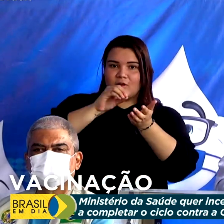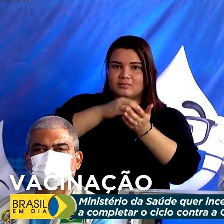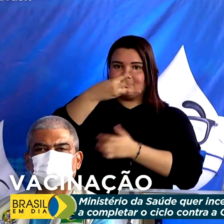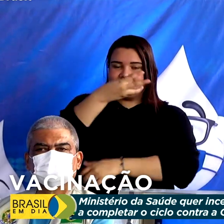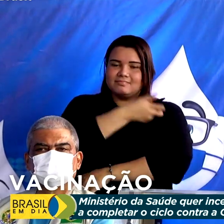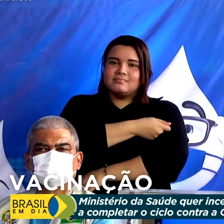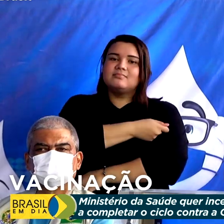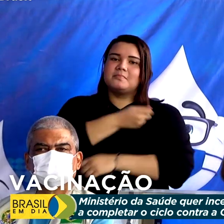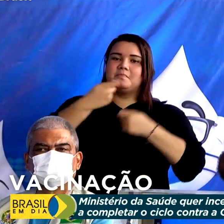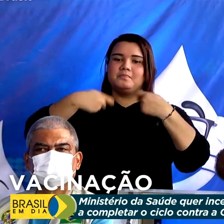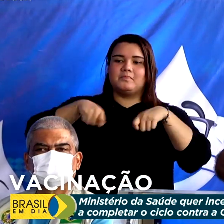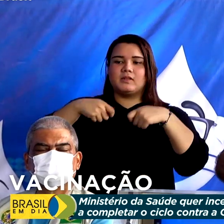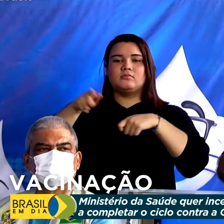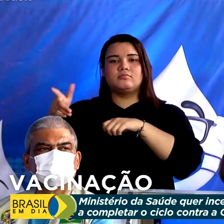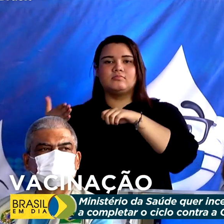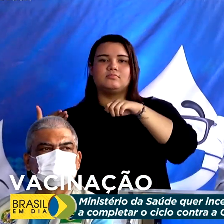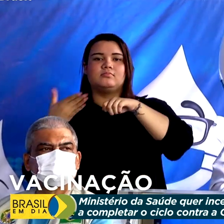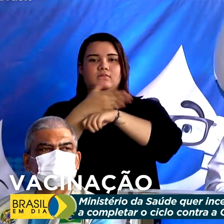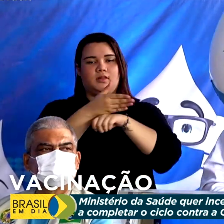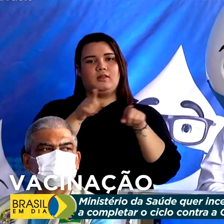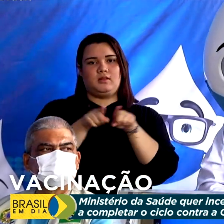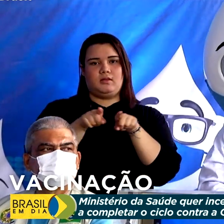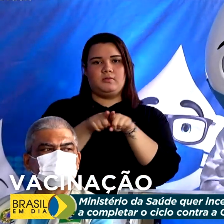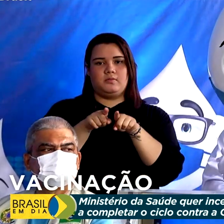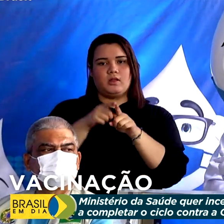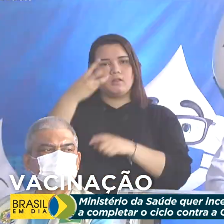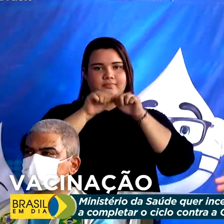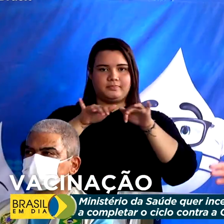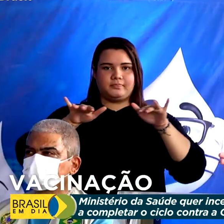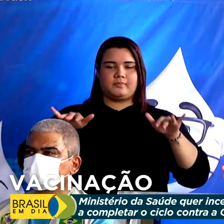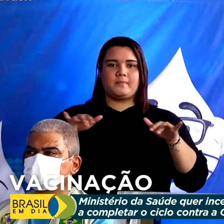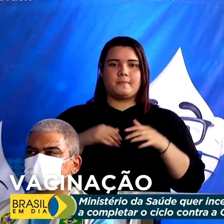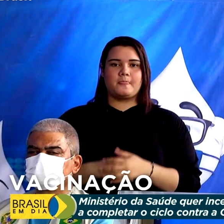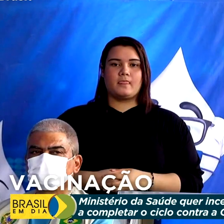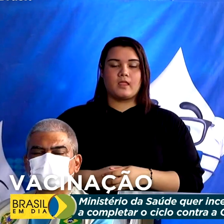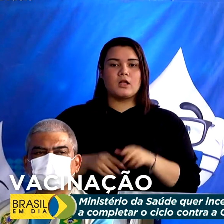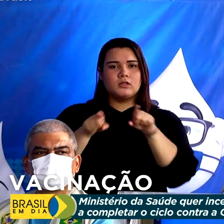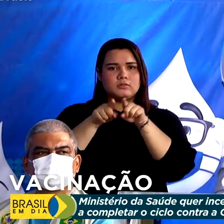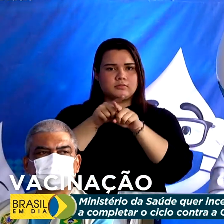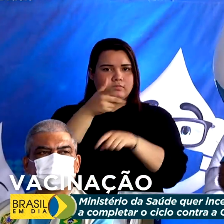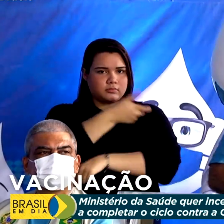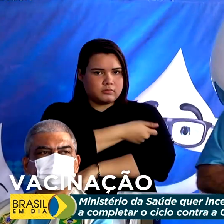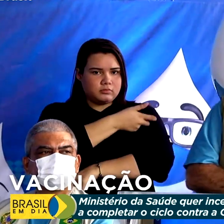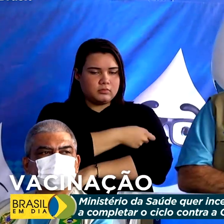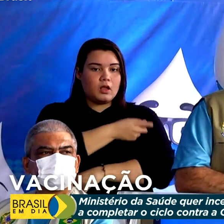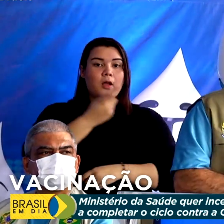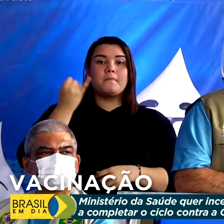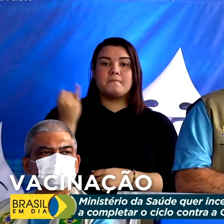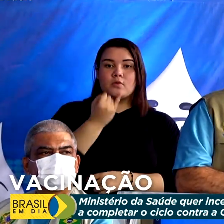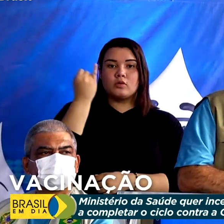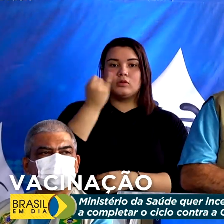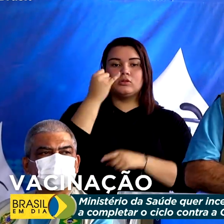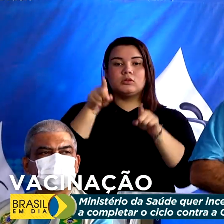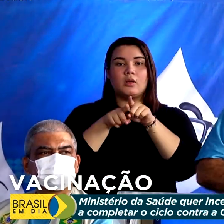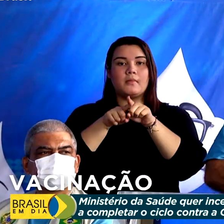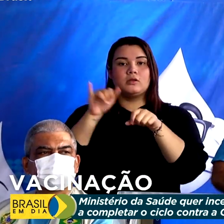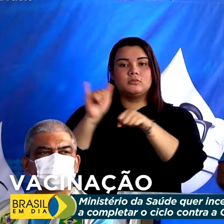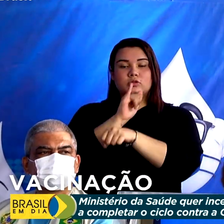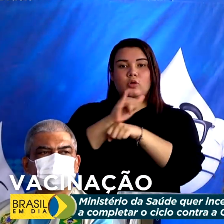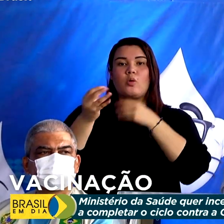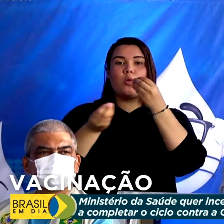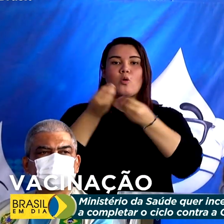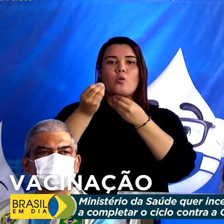reforço, procurem tomar a dose de reforço. Além da vacinação, é importante a estratégia de